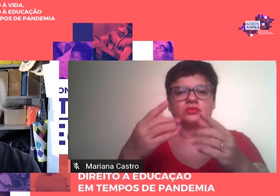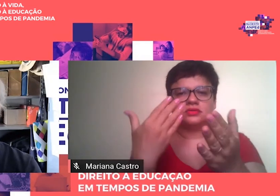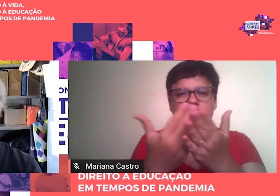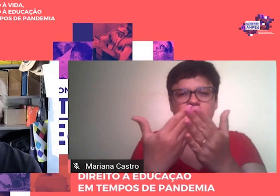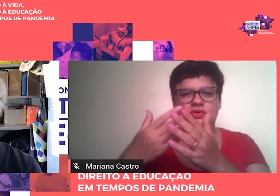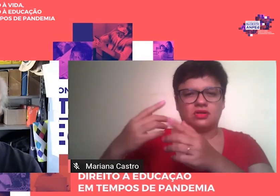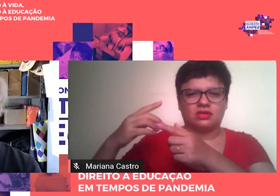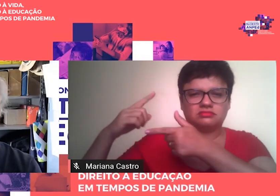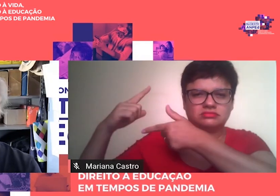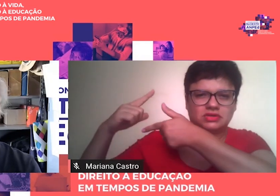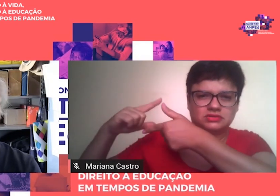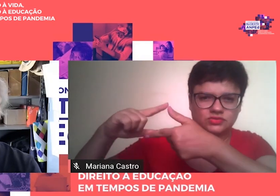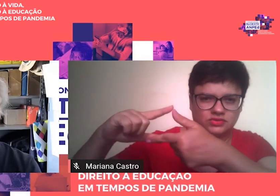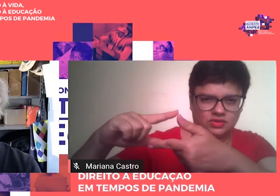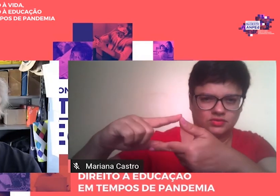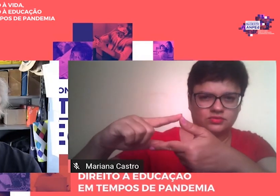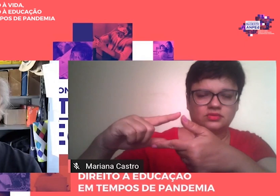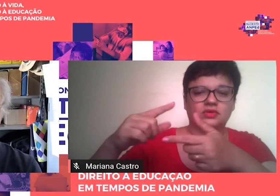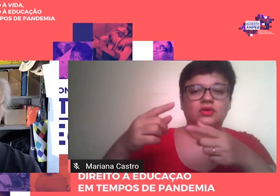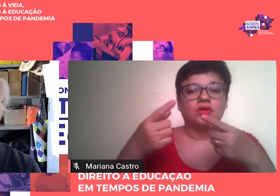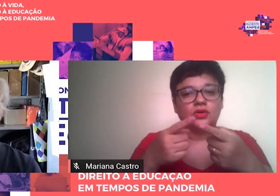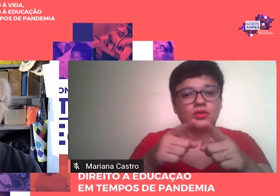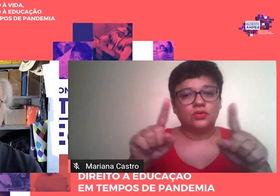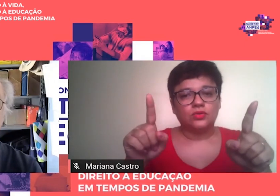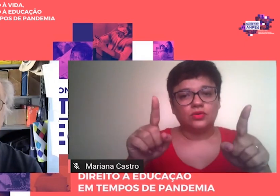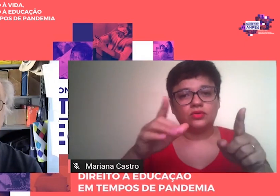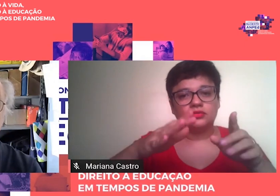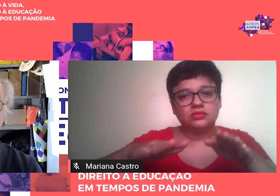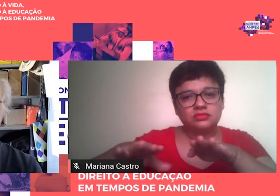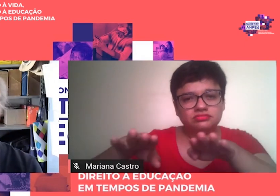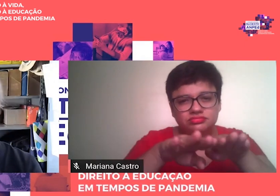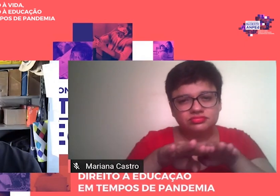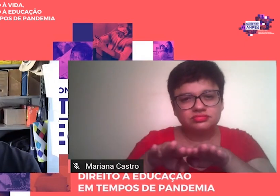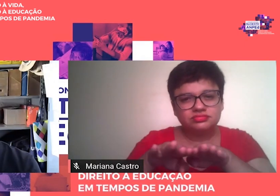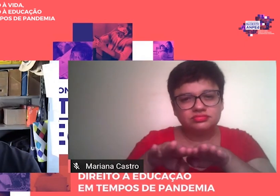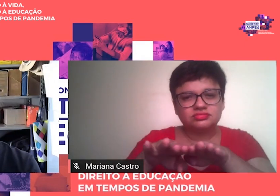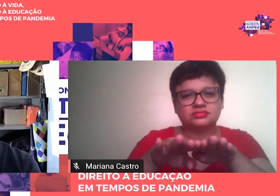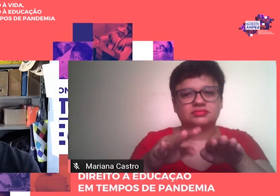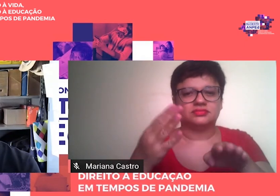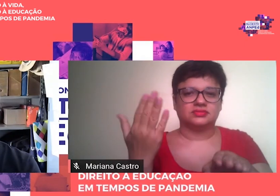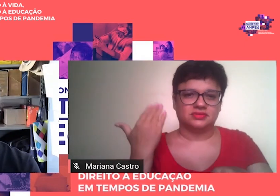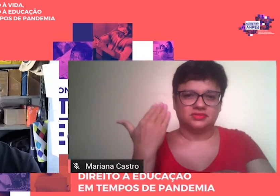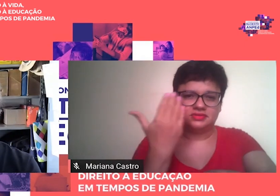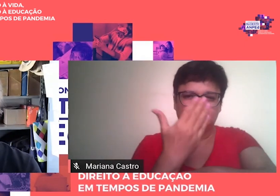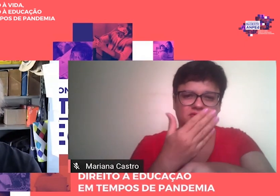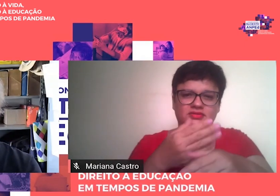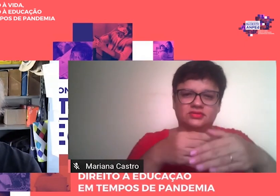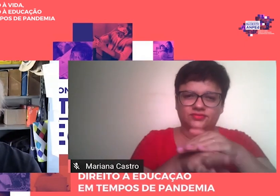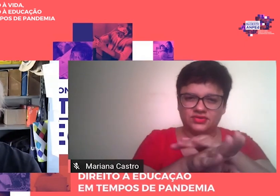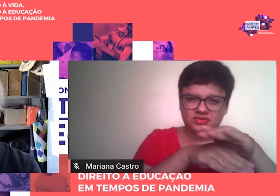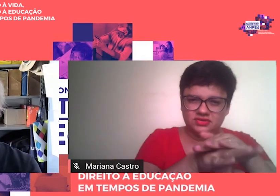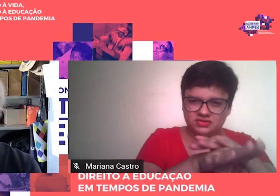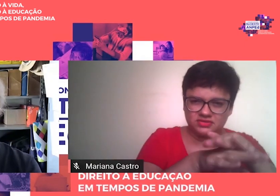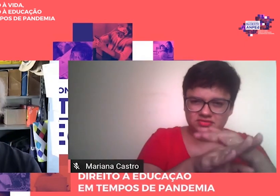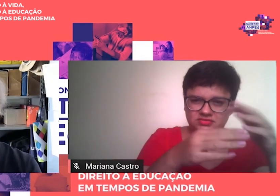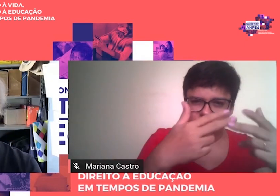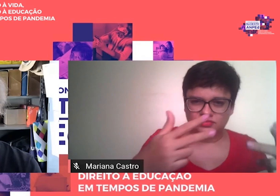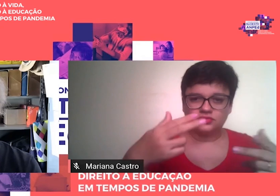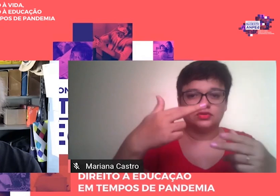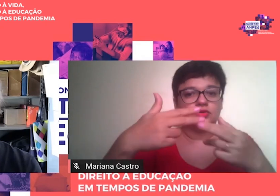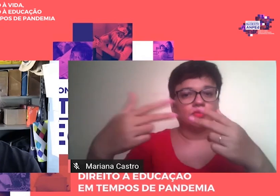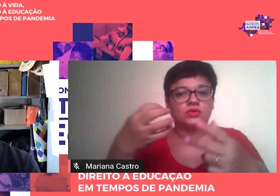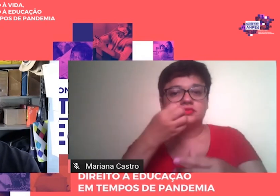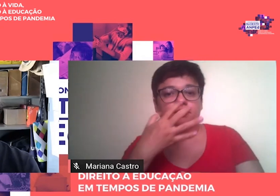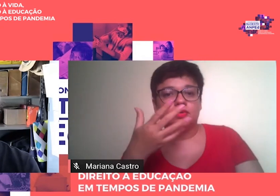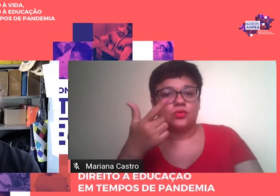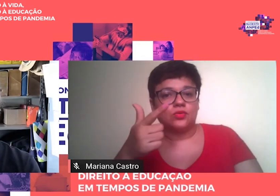ao contrário do senso comum, os vícios daquela e as virtudes desta. Daí resultou o